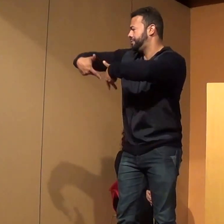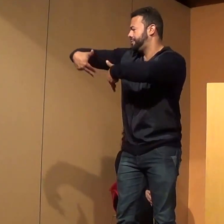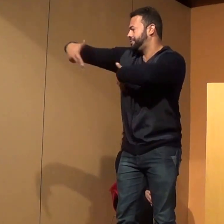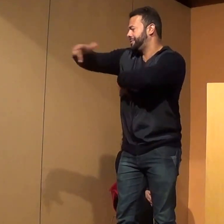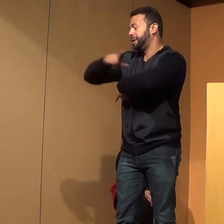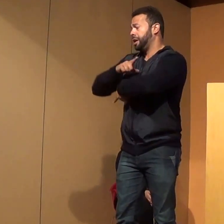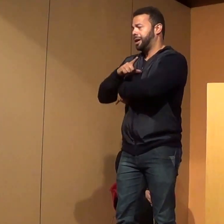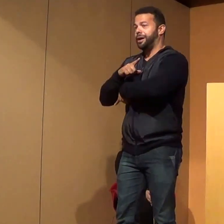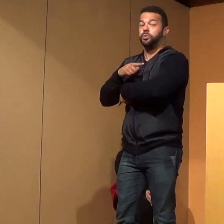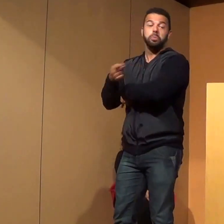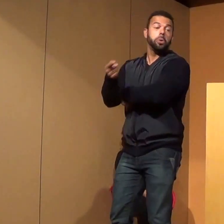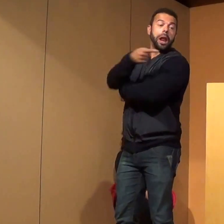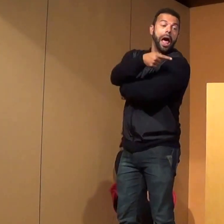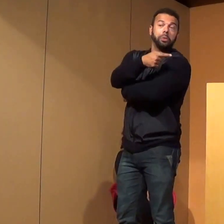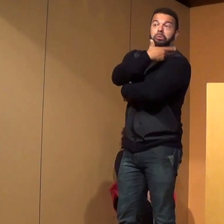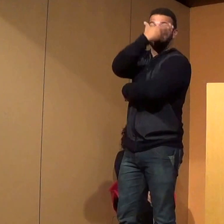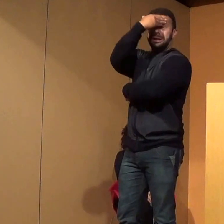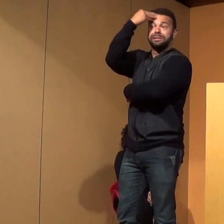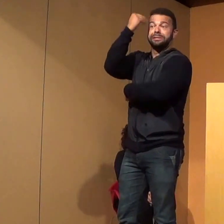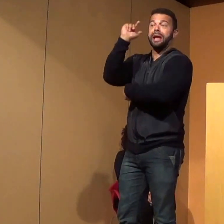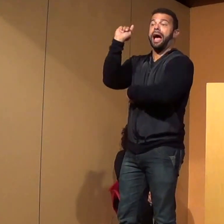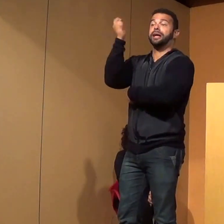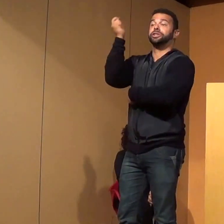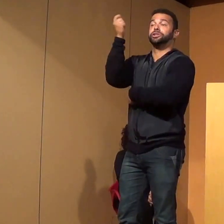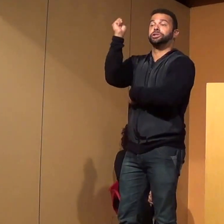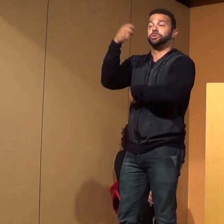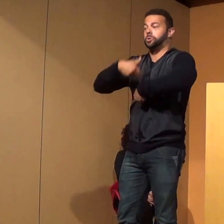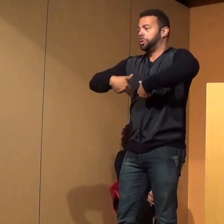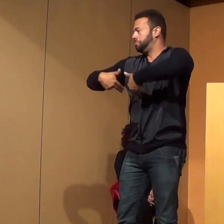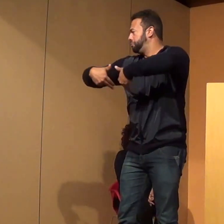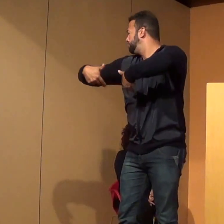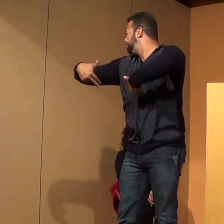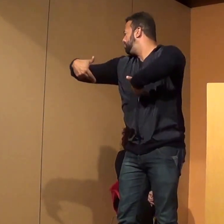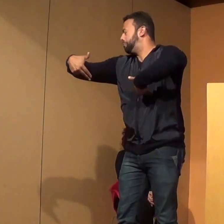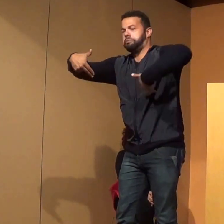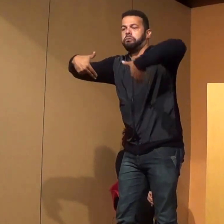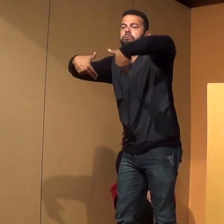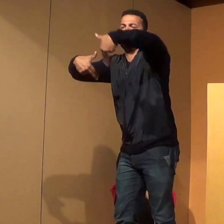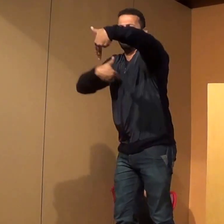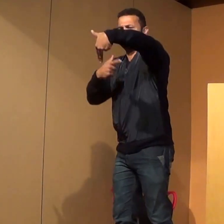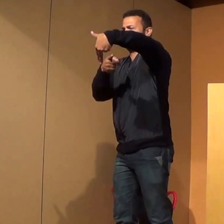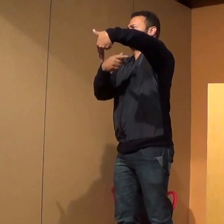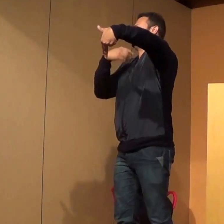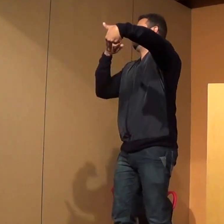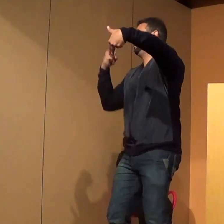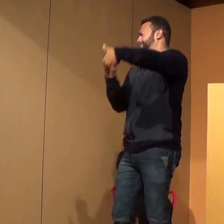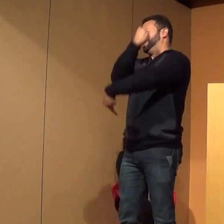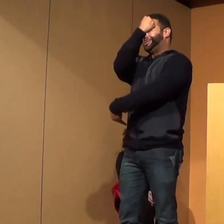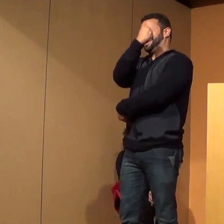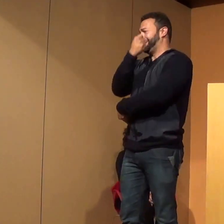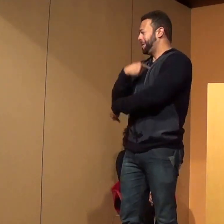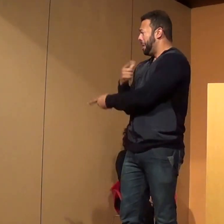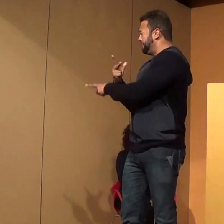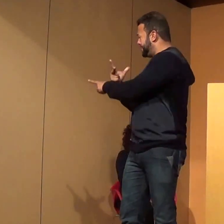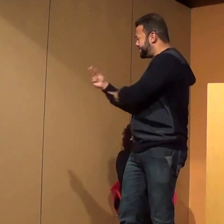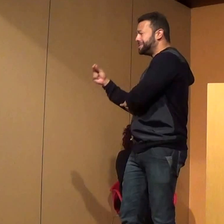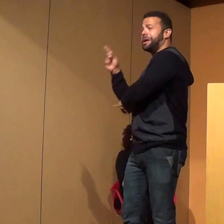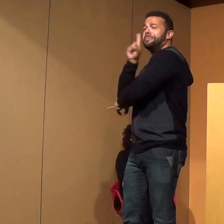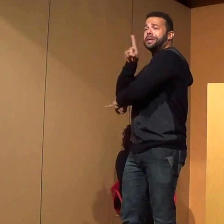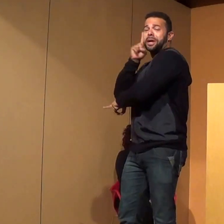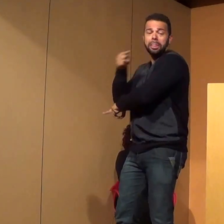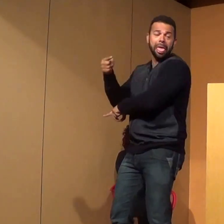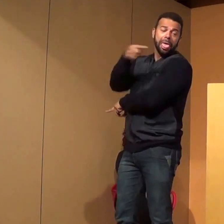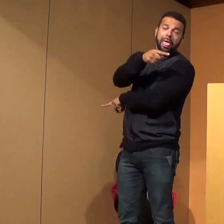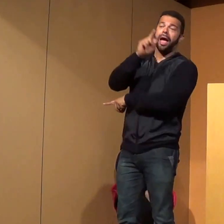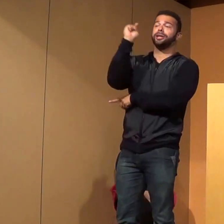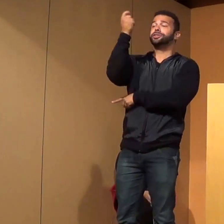eu quero que vocês se sintam, assim, com a mesma gana com que eu disputava as minhas provas contra os norte-americanos